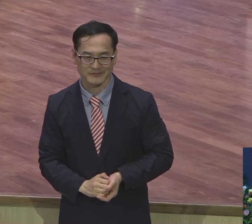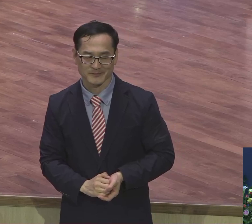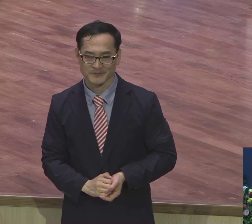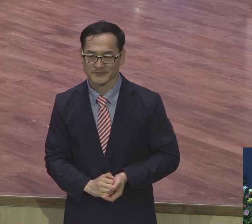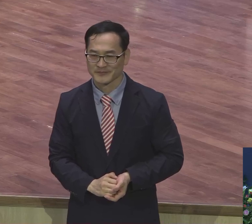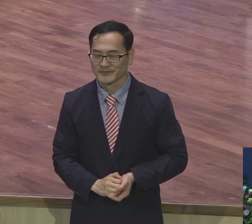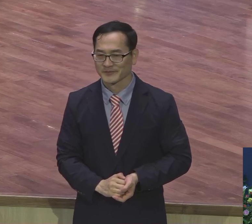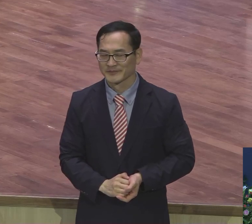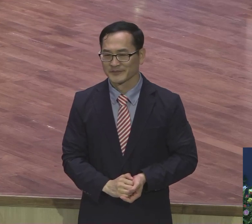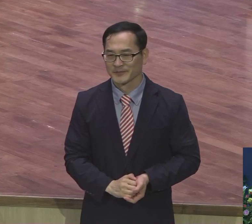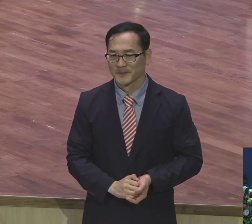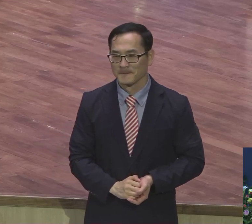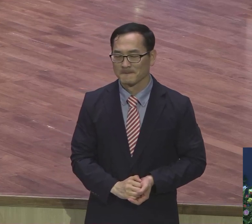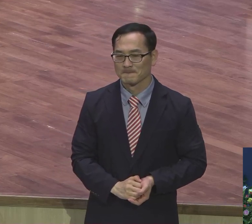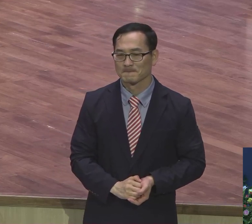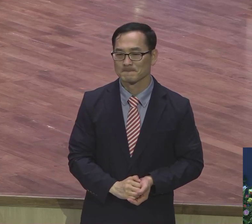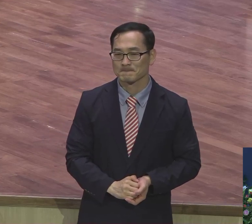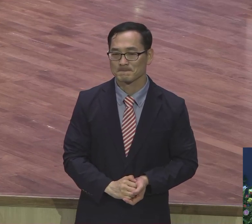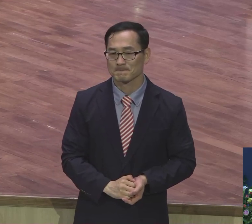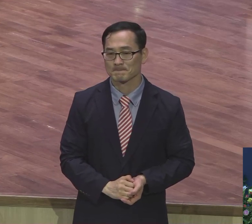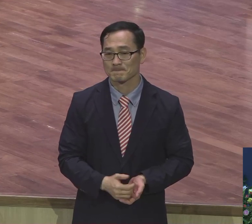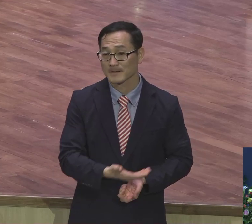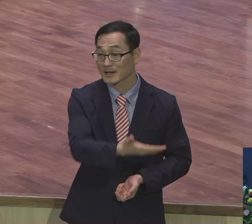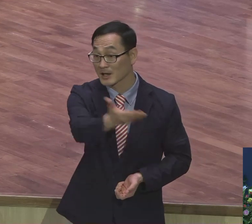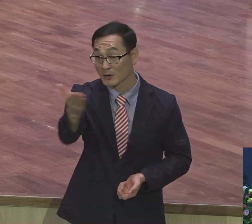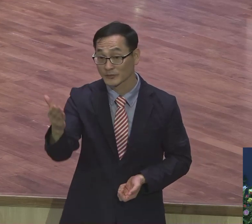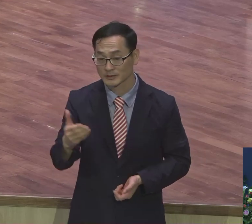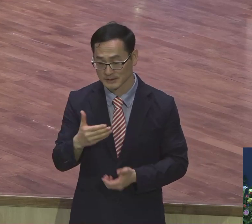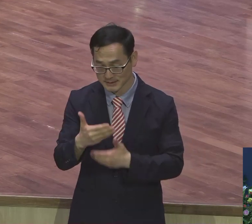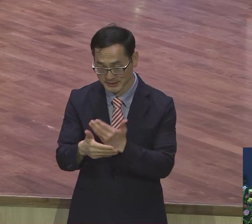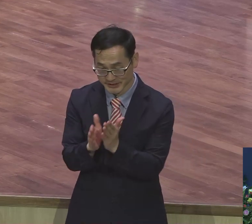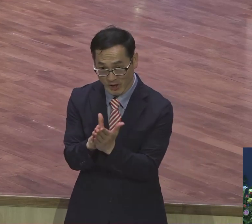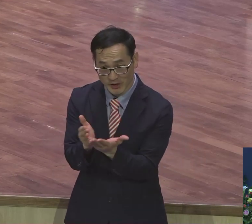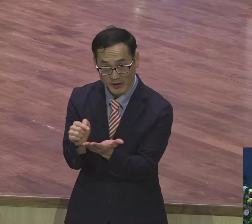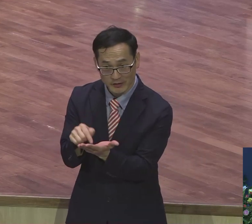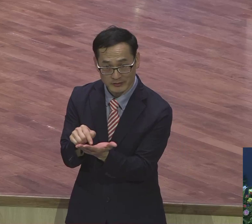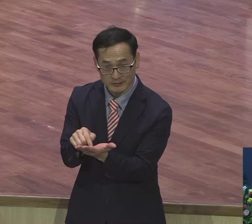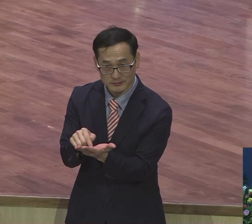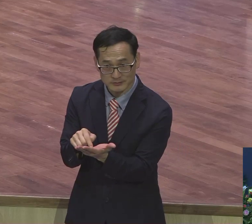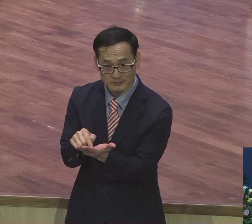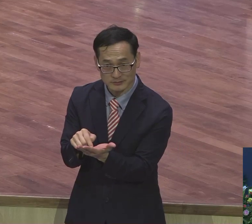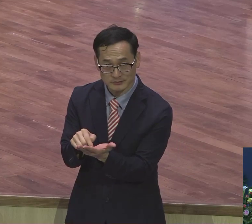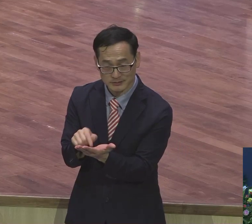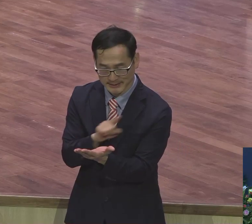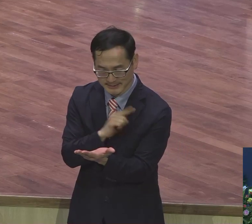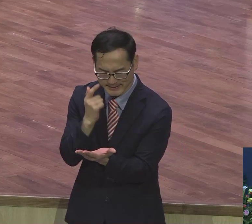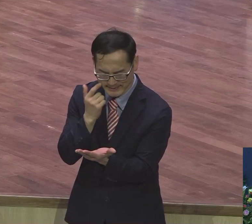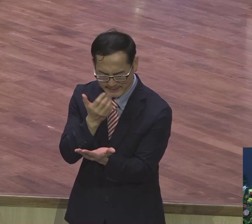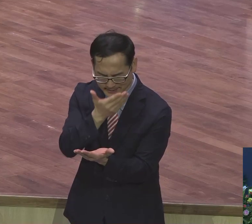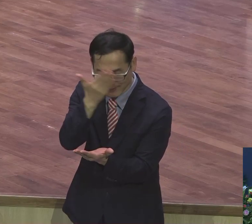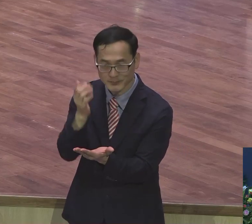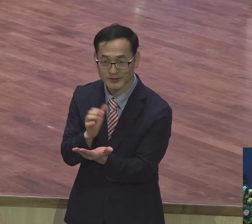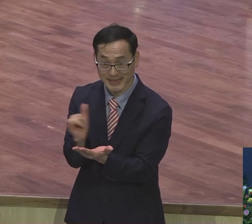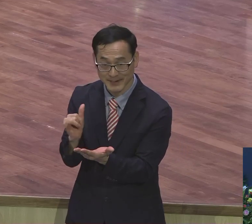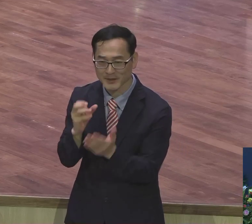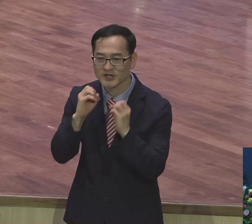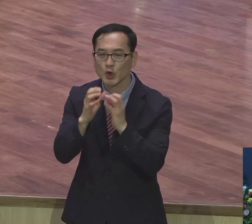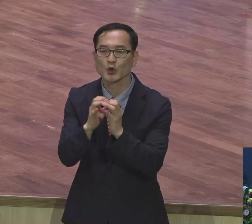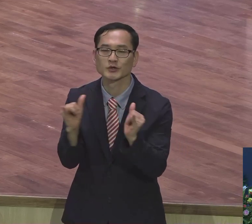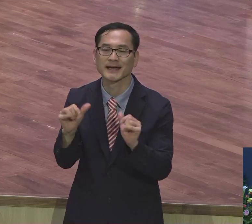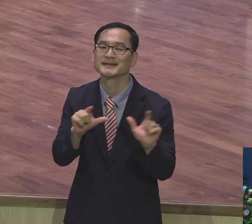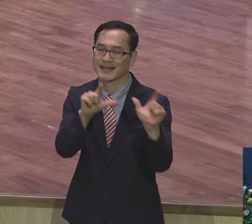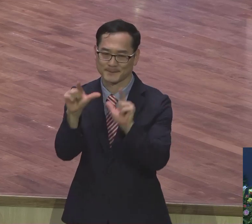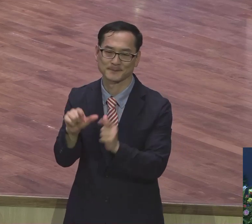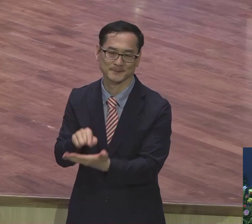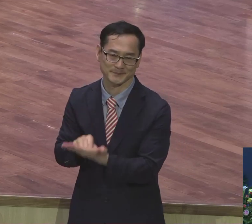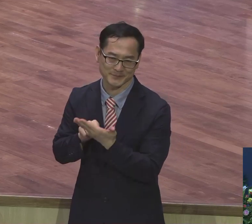우리 연계 모든 성도들. 성경적으로 가장 아름다운 삶. 전두자의 삶 속으로